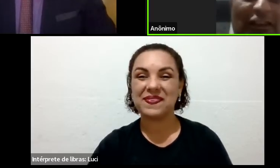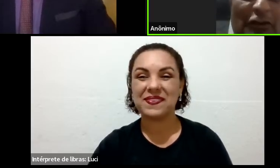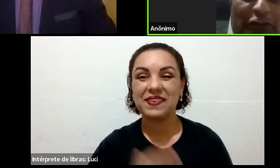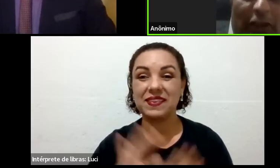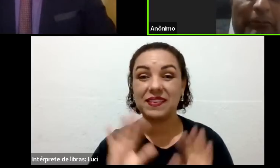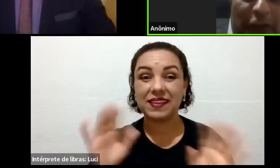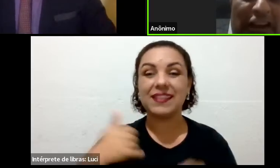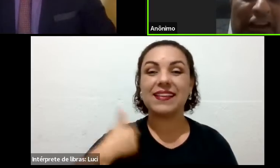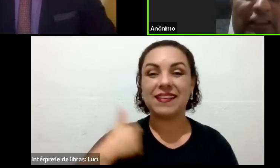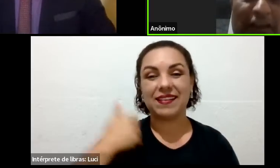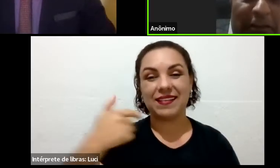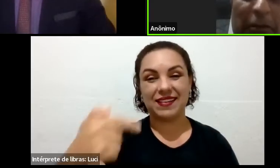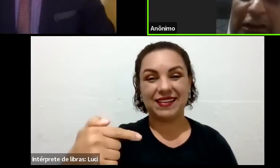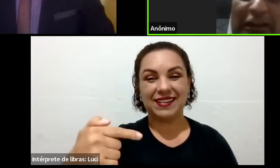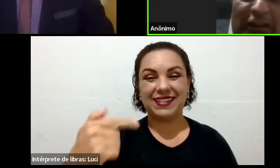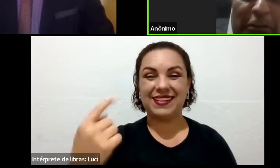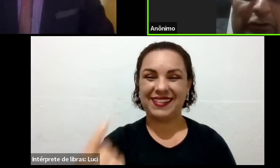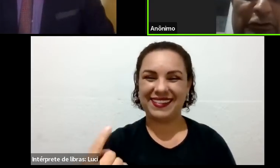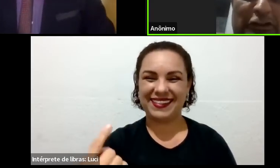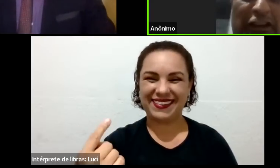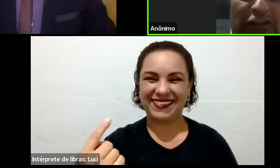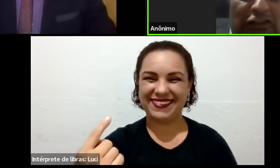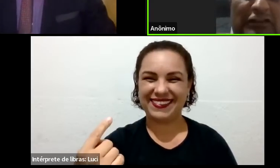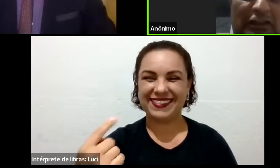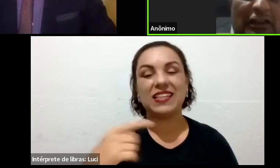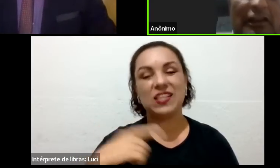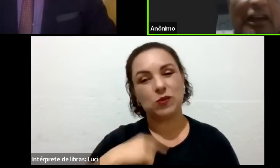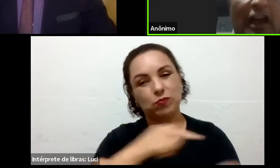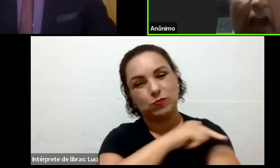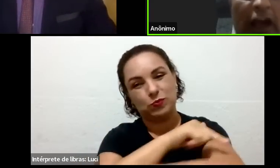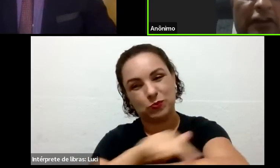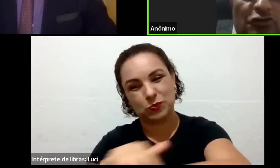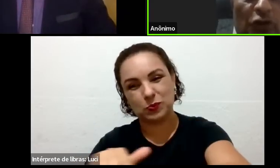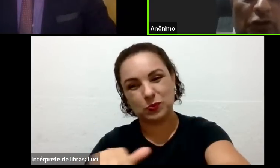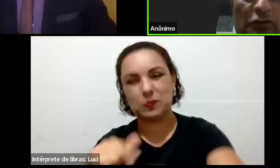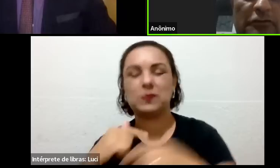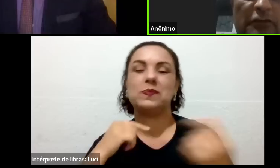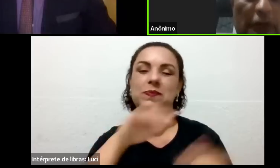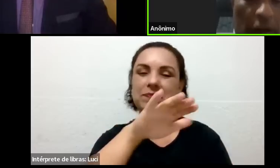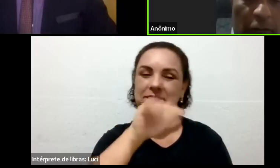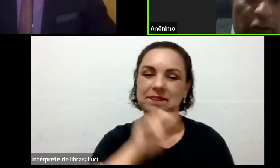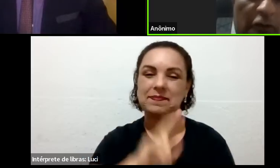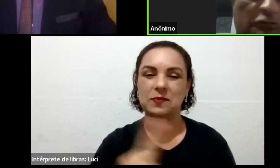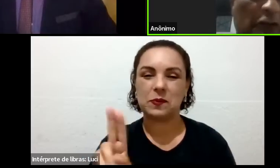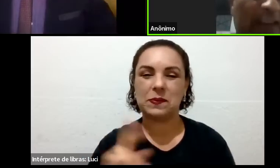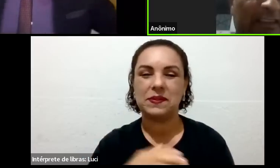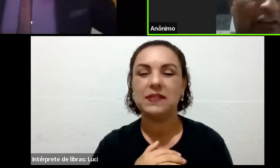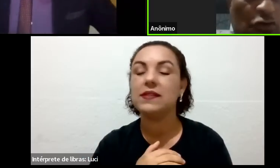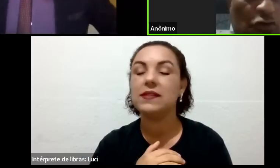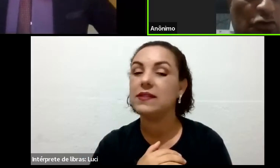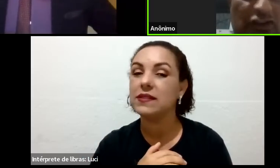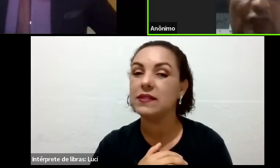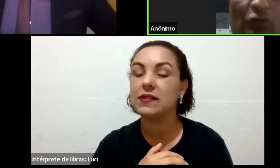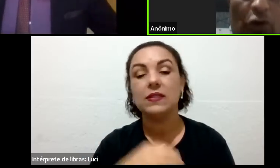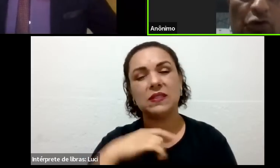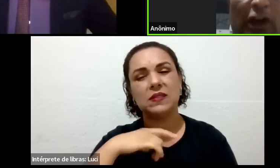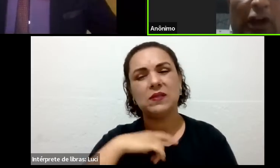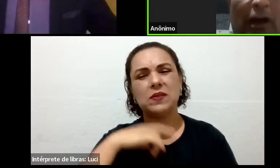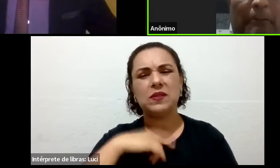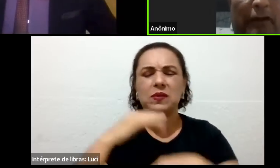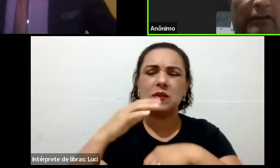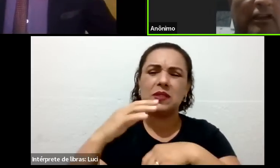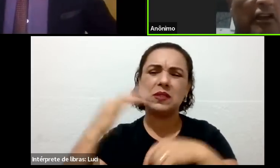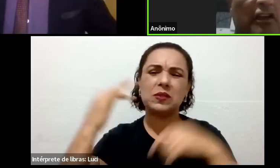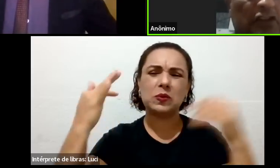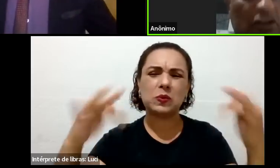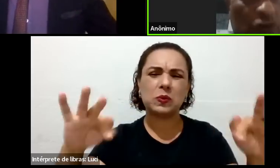eu sempre fui criado respeitando as pessoas direitinho. Aí eu estou, Rômulo, com essa dor de coluna,